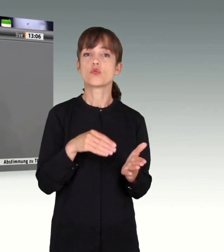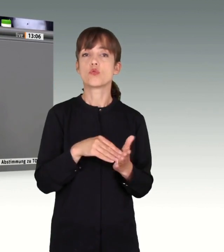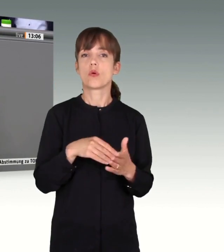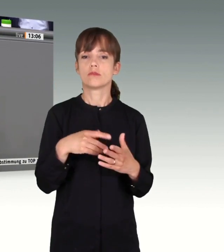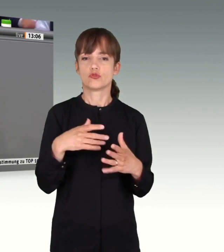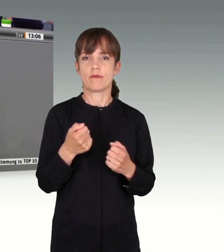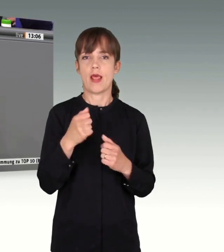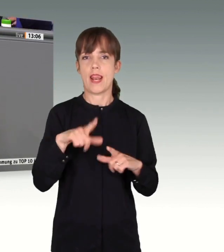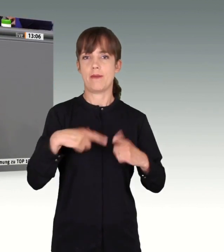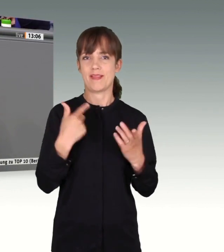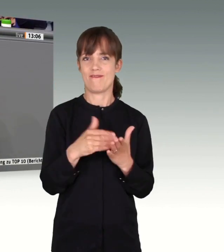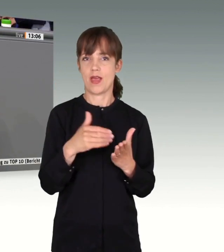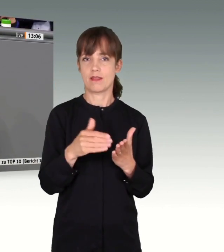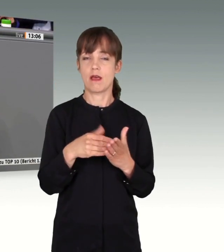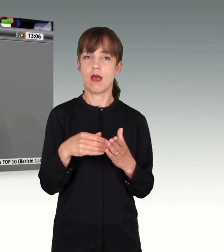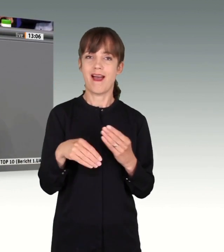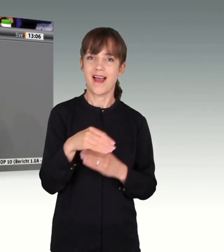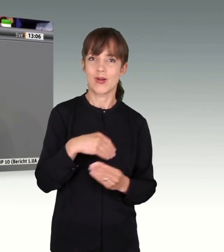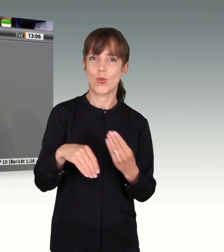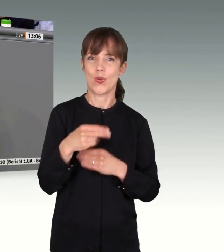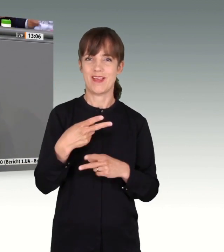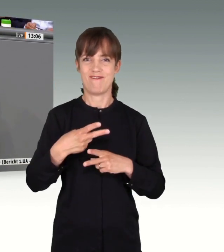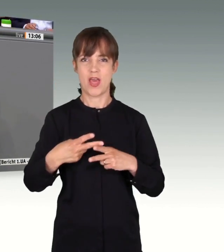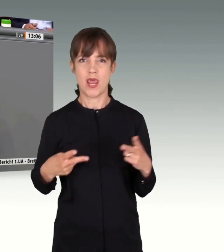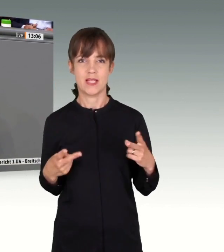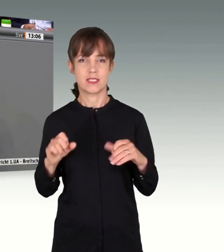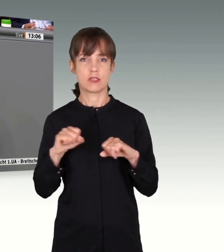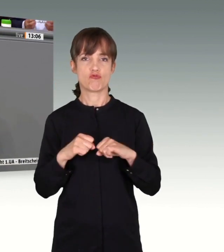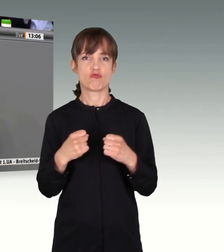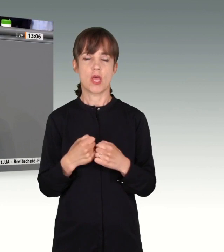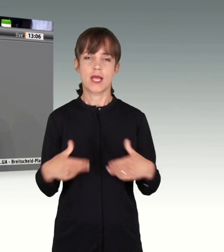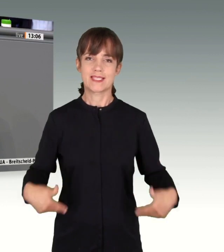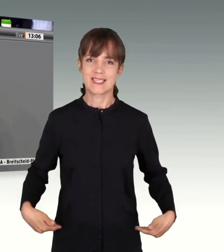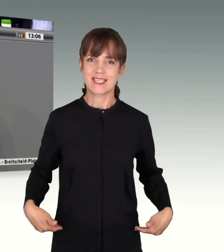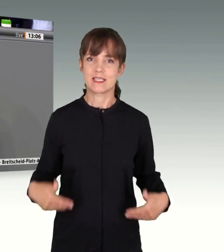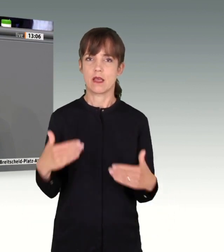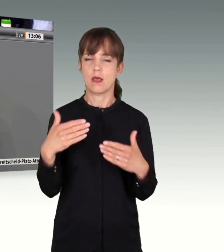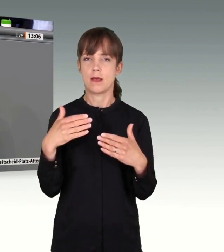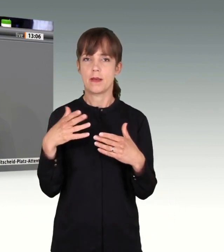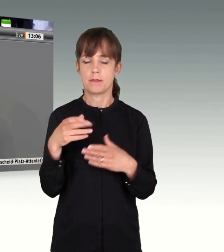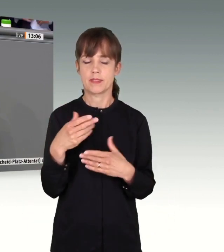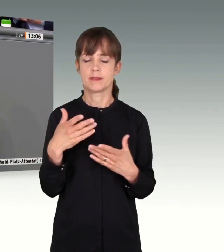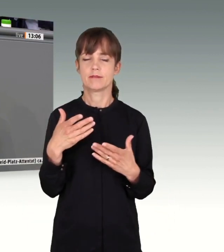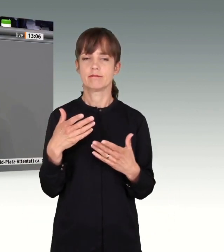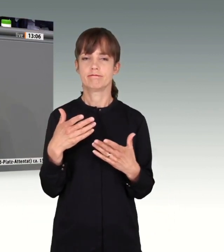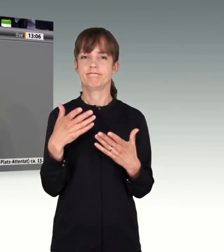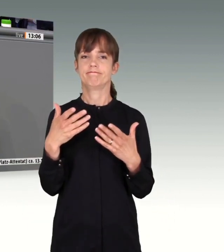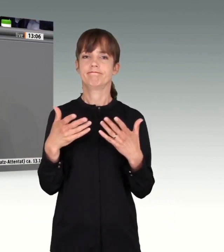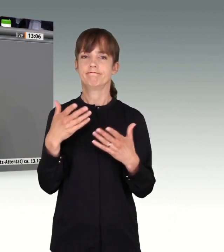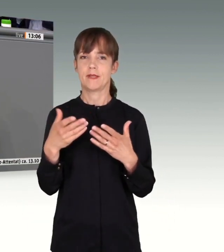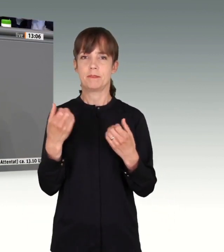Angehörige, Verletzte, Staatsdienerinnen und Staatsdiener mit dem Makel, Bürgerinnen und Bürger und die